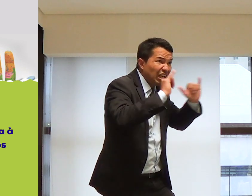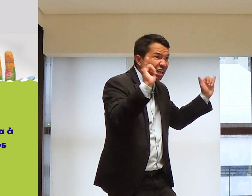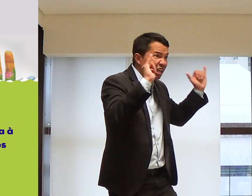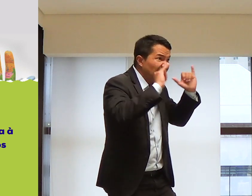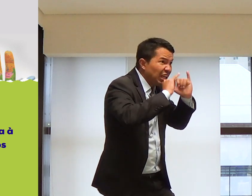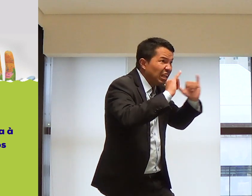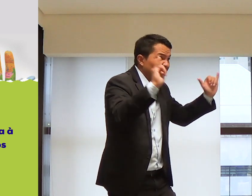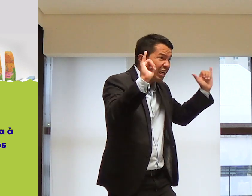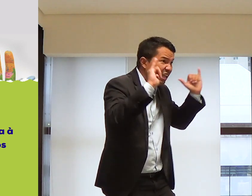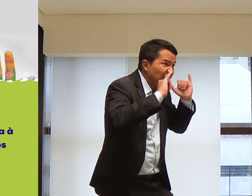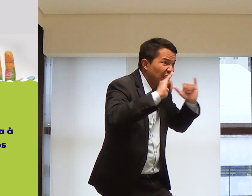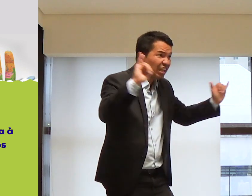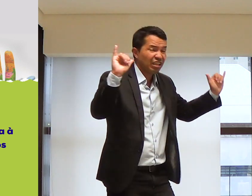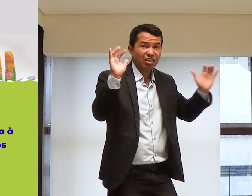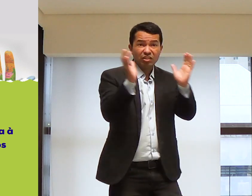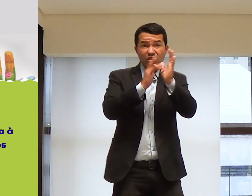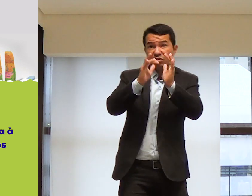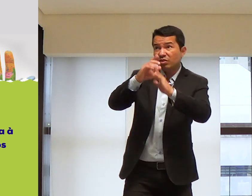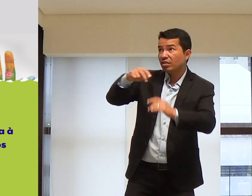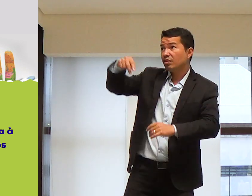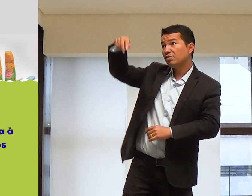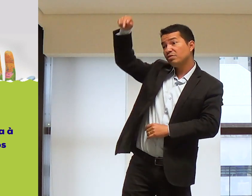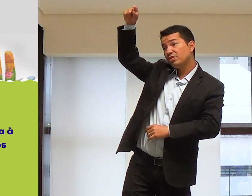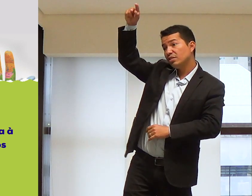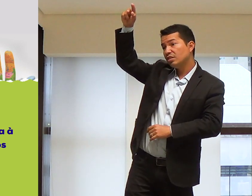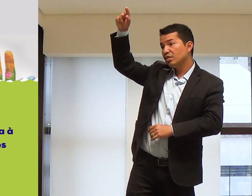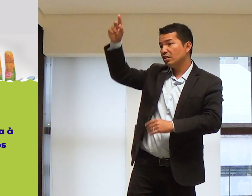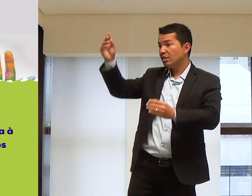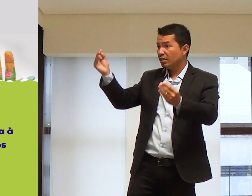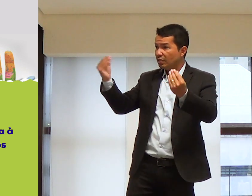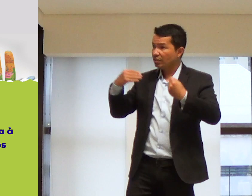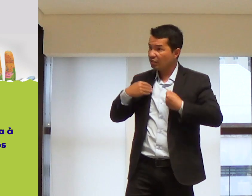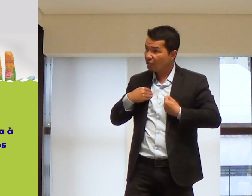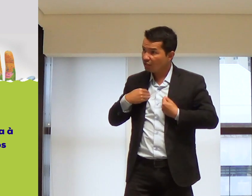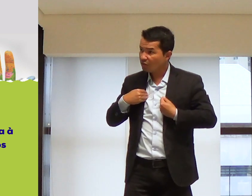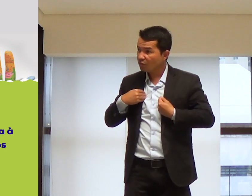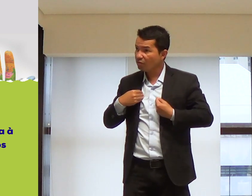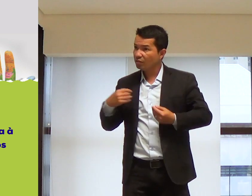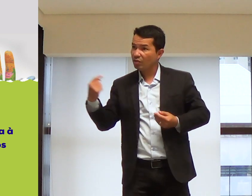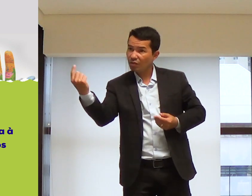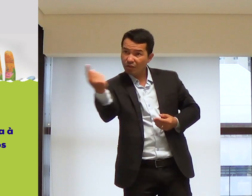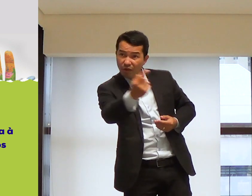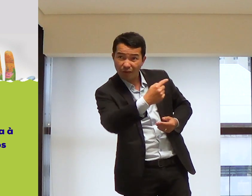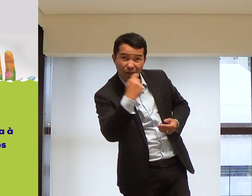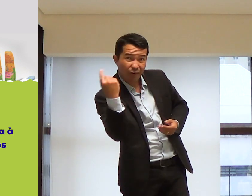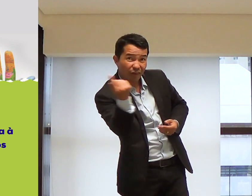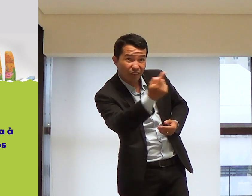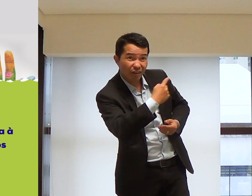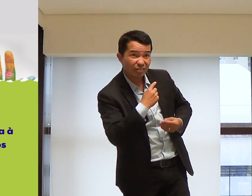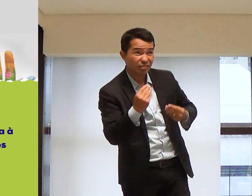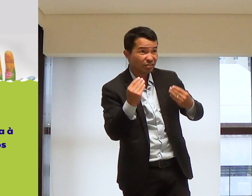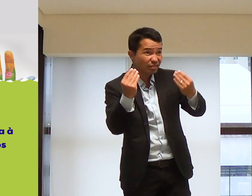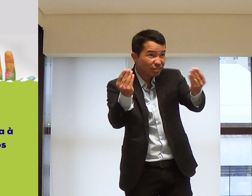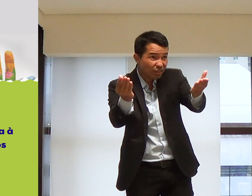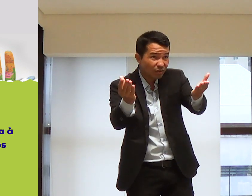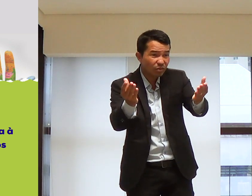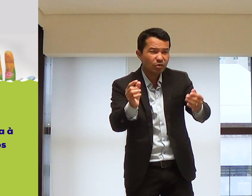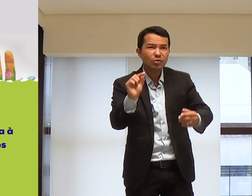aqui. E já anunciou. Sim. Jesus foi aos céus. E deixou isso como nossa